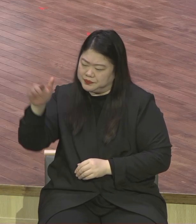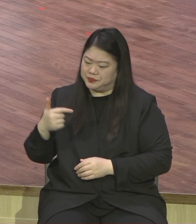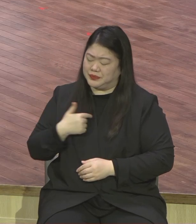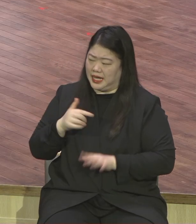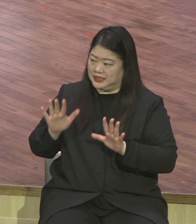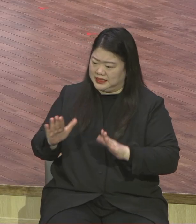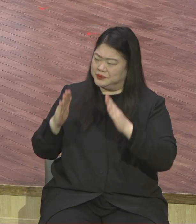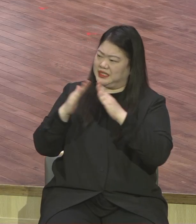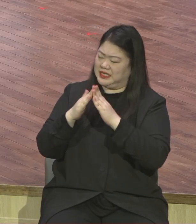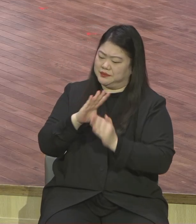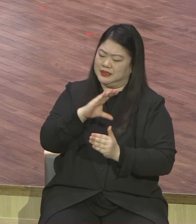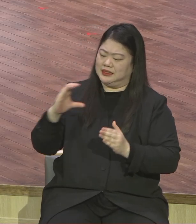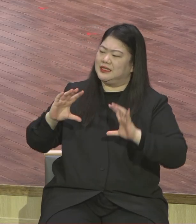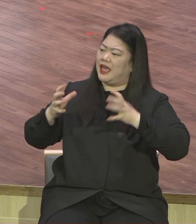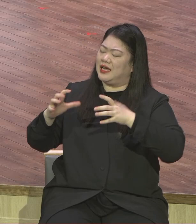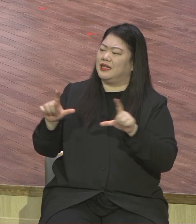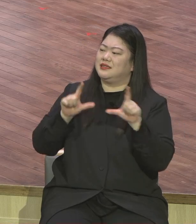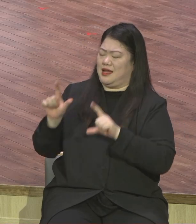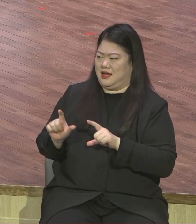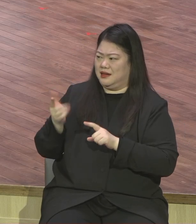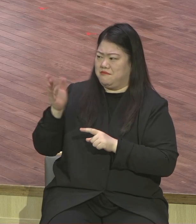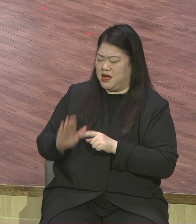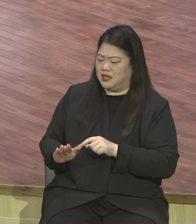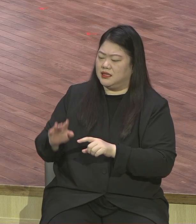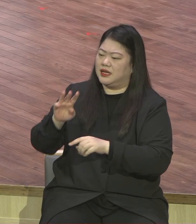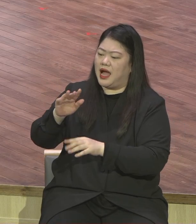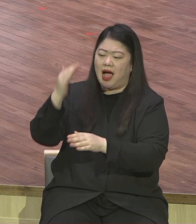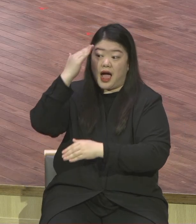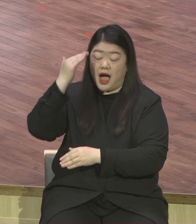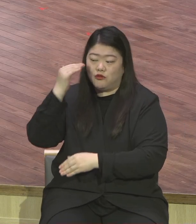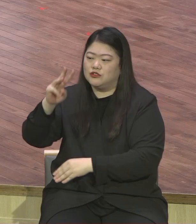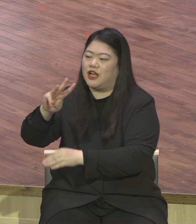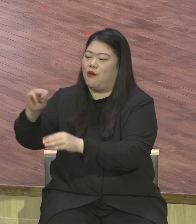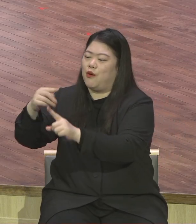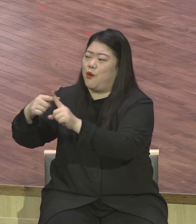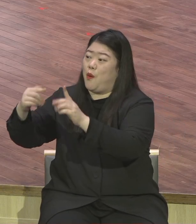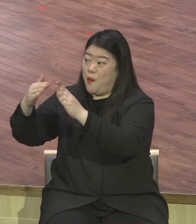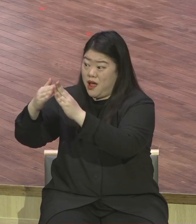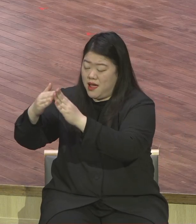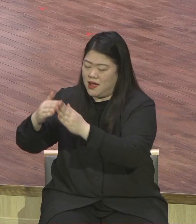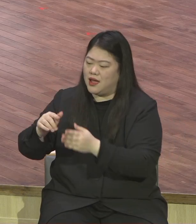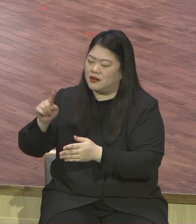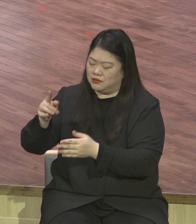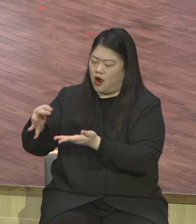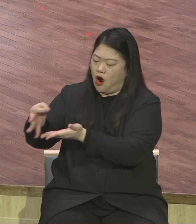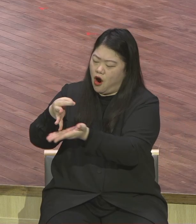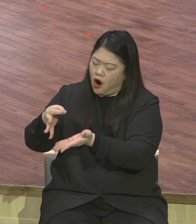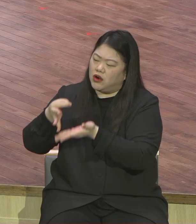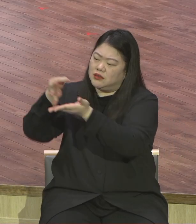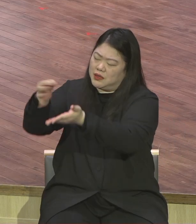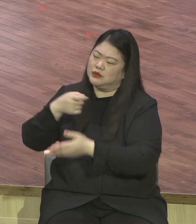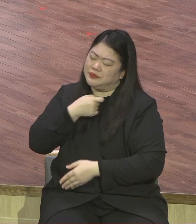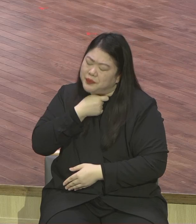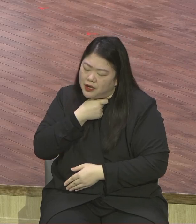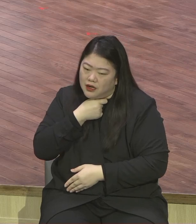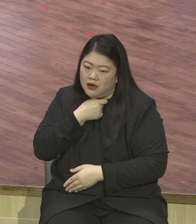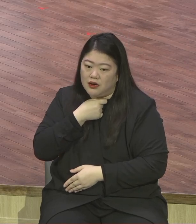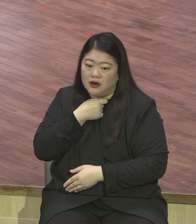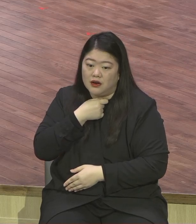이 카나다 벤커브이 조그마한 도시인데도 경찰이 하루에 2, 30명씩